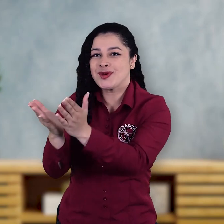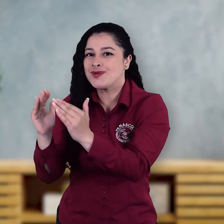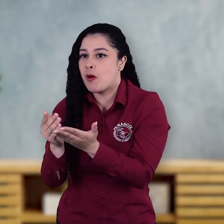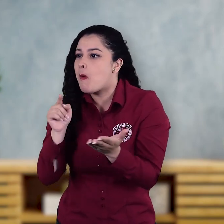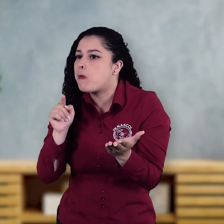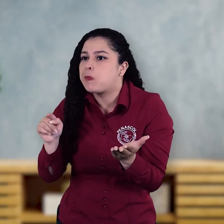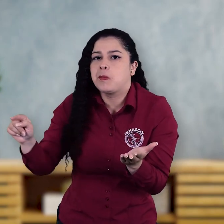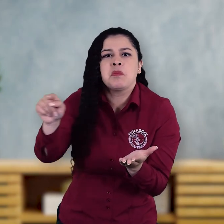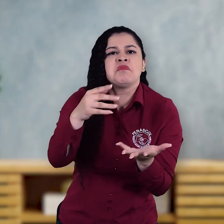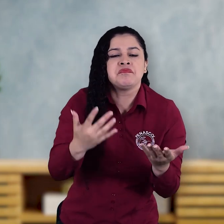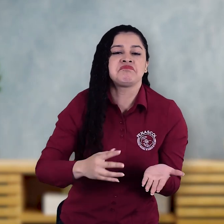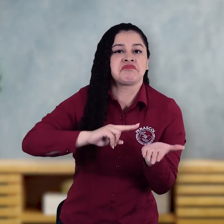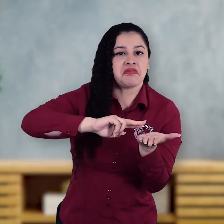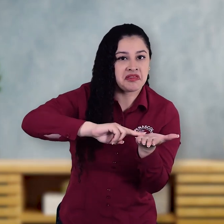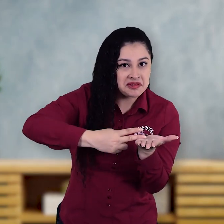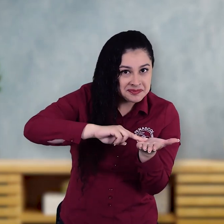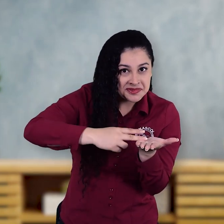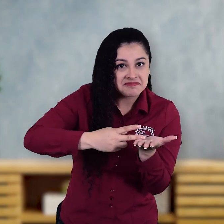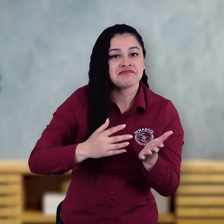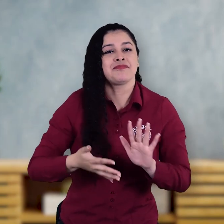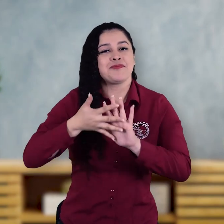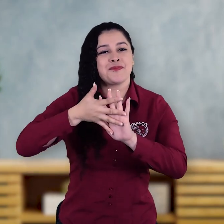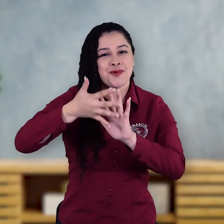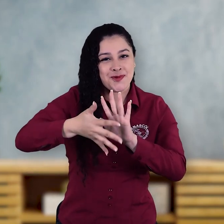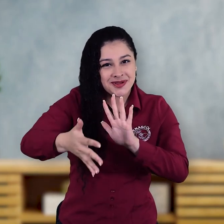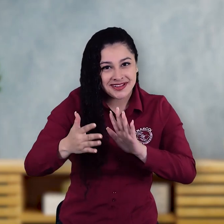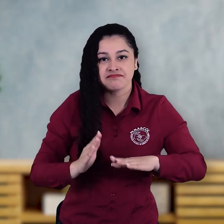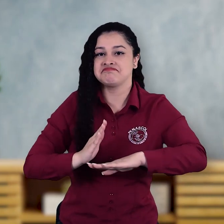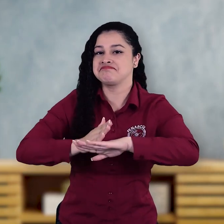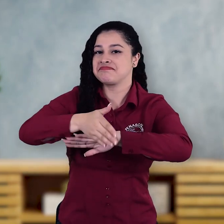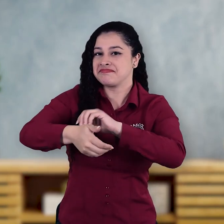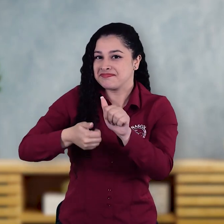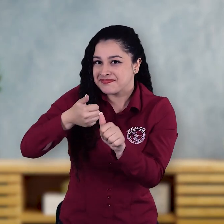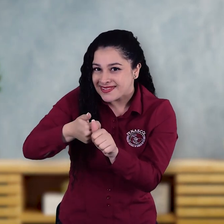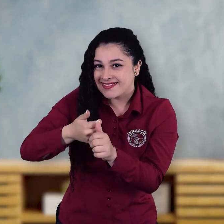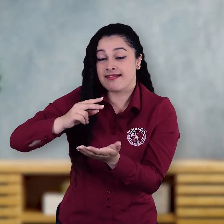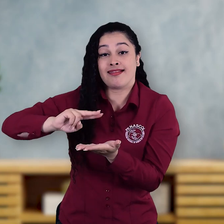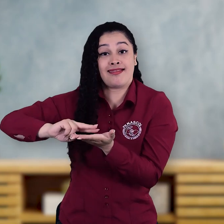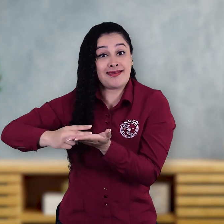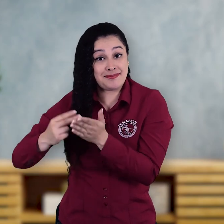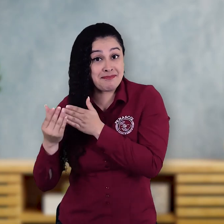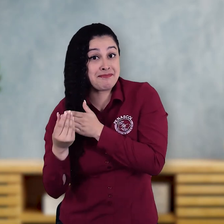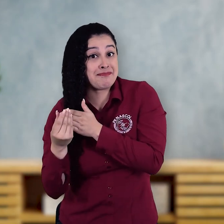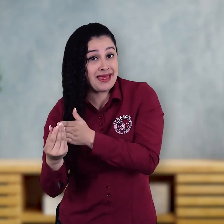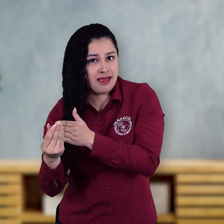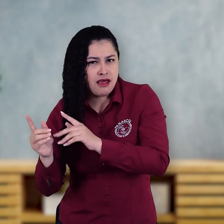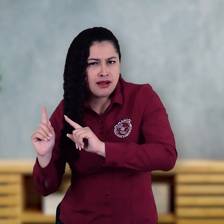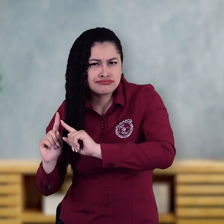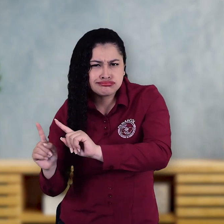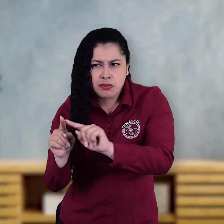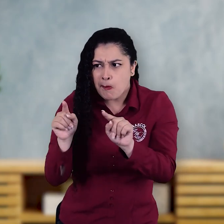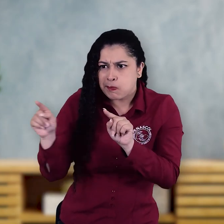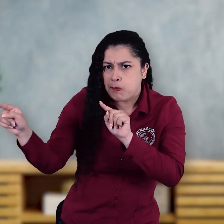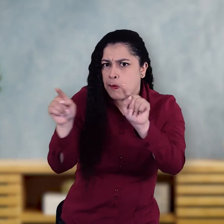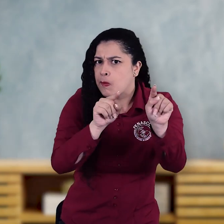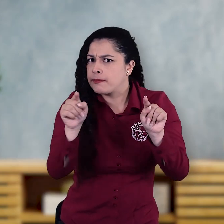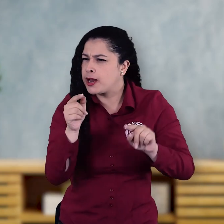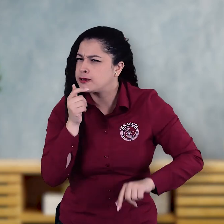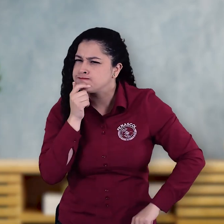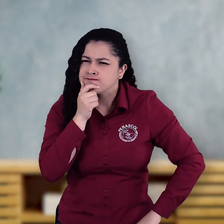instituciones educativas, intérpretes, modelos lingüísticos, mediadores y guías intérpretes. Así